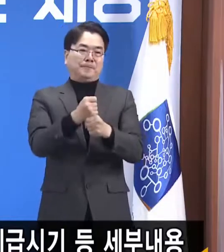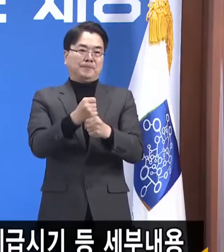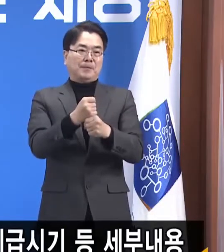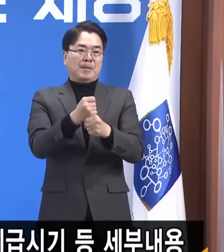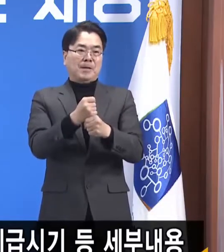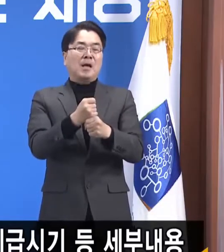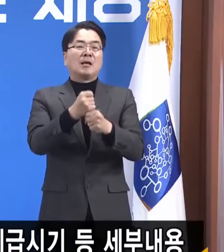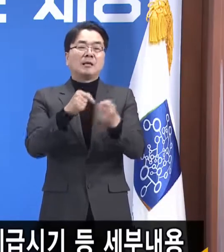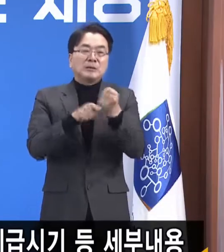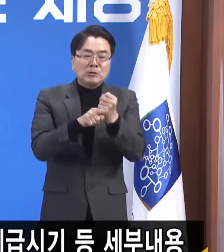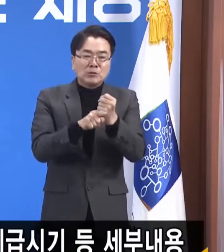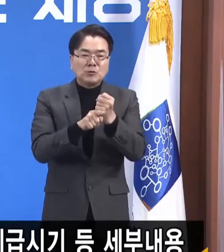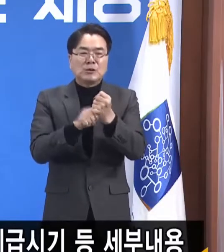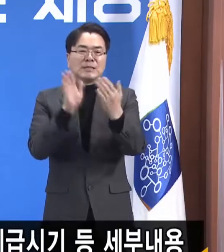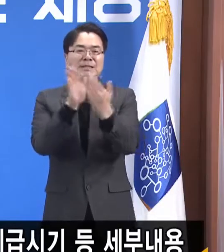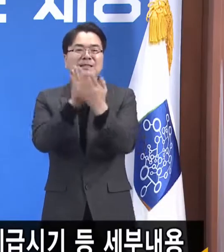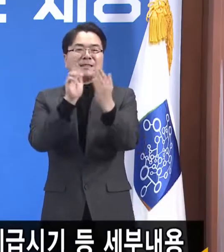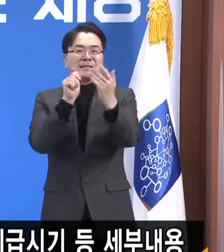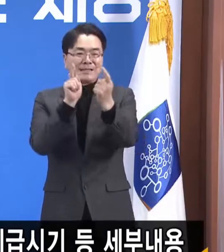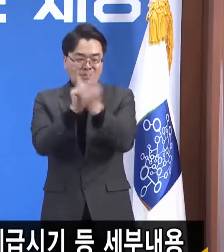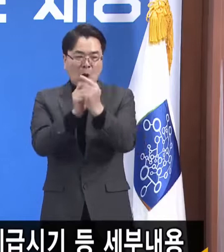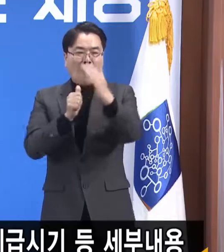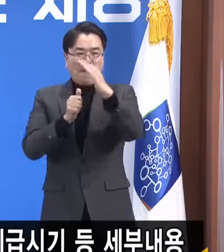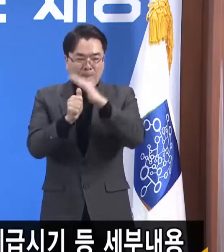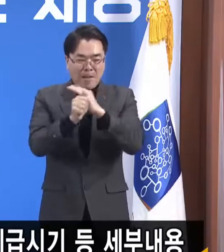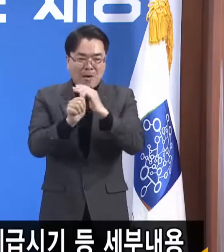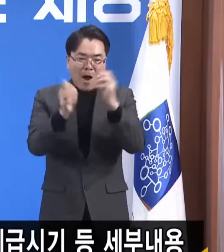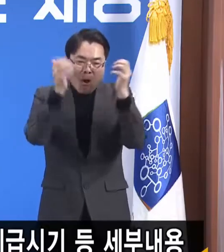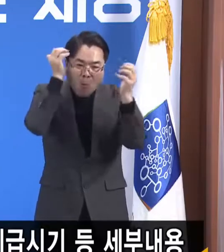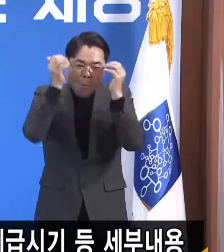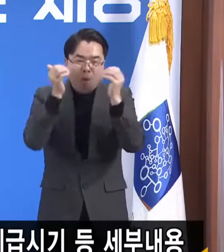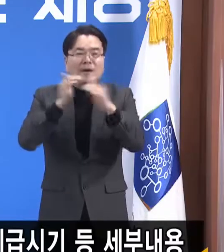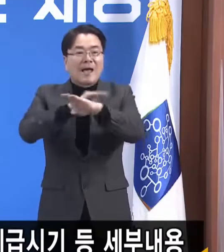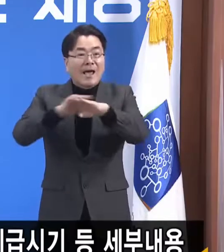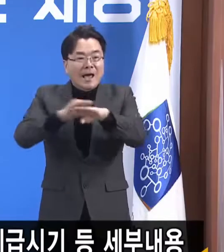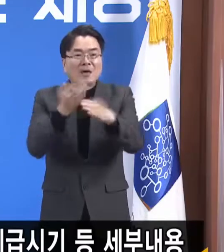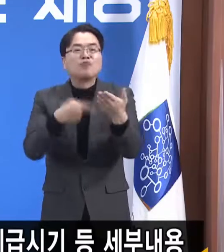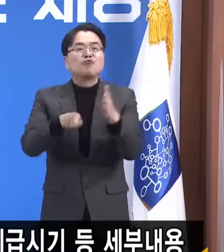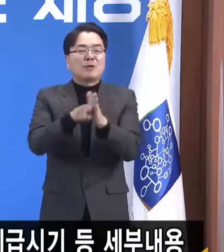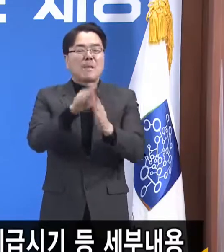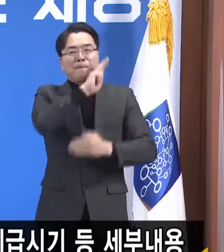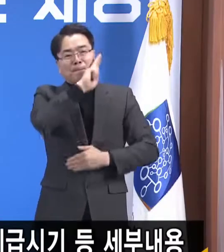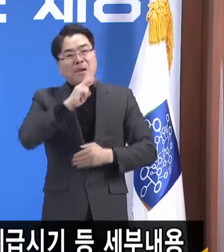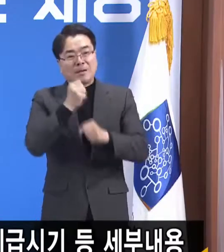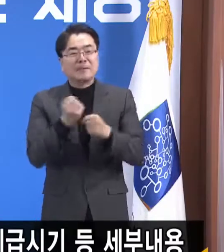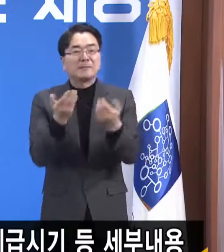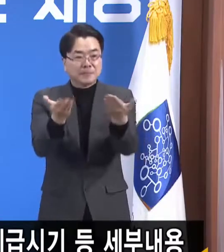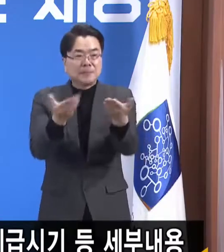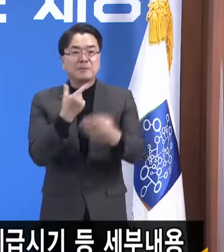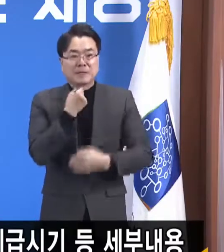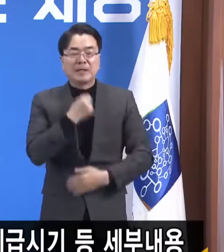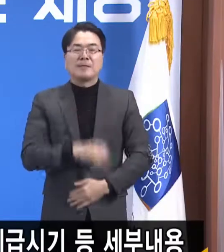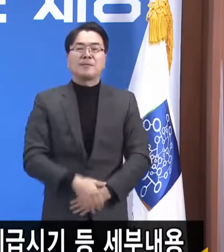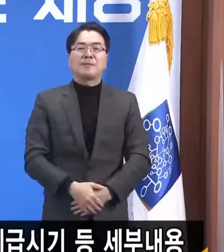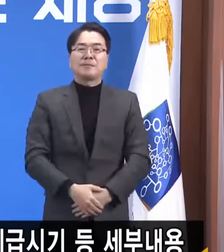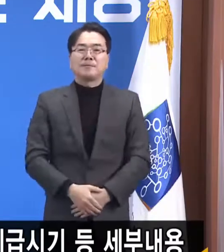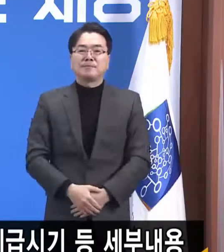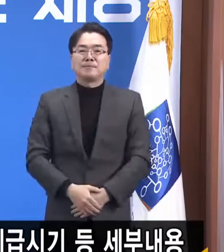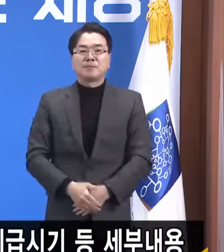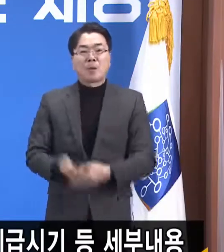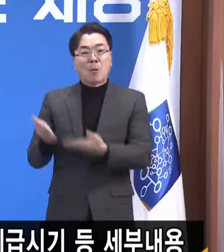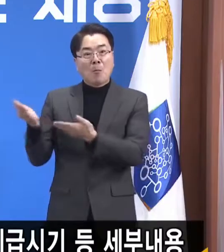따른 혼잡을 줄이고 도민의 편의를 개선했습니다. 이걸 좀